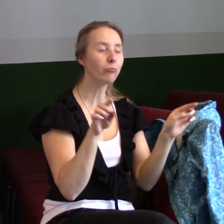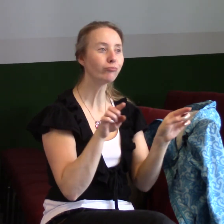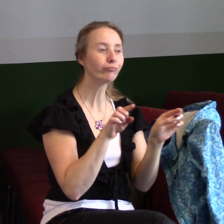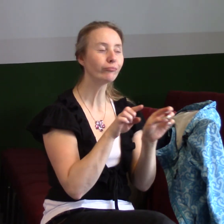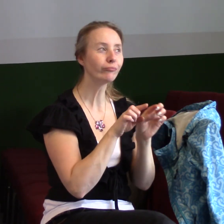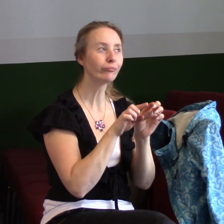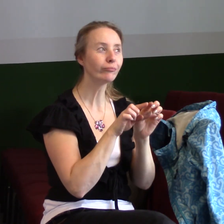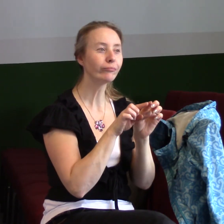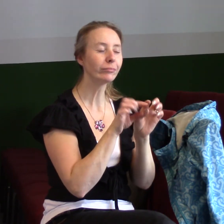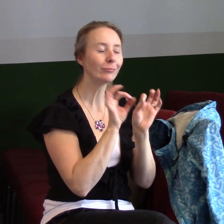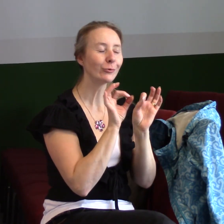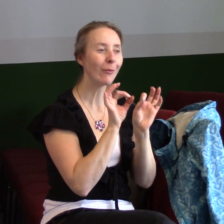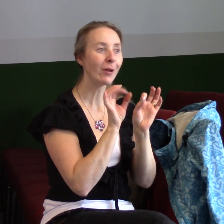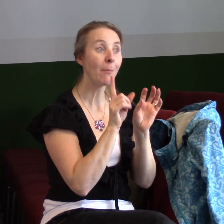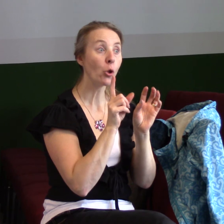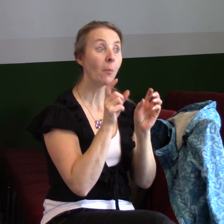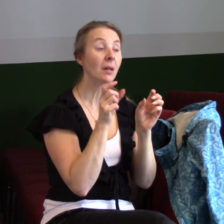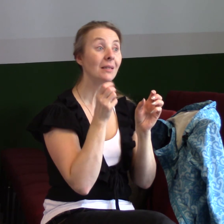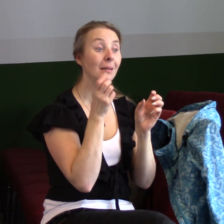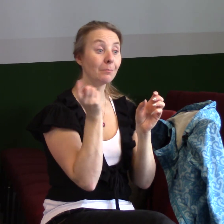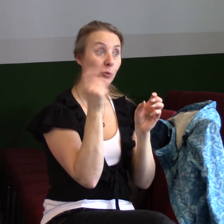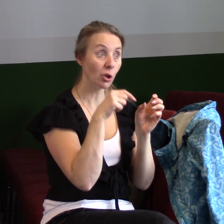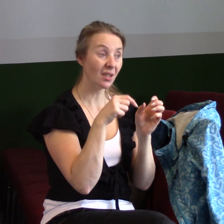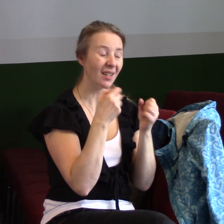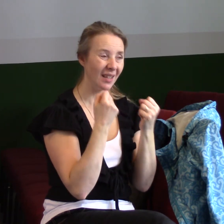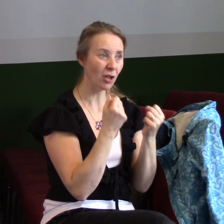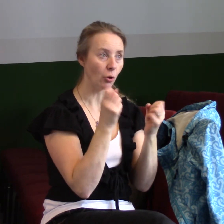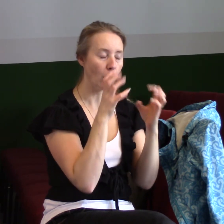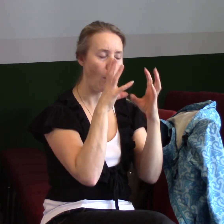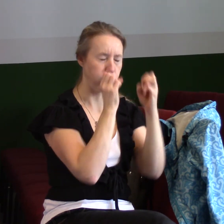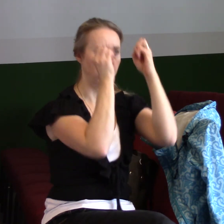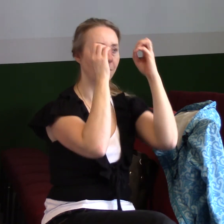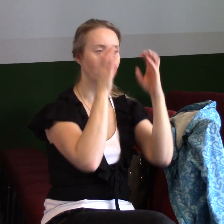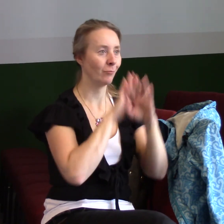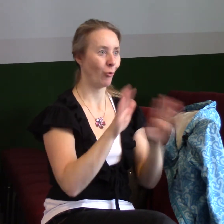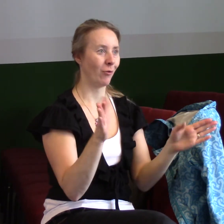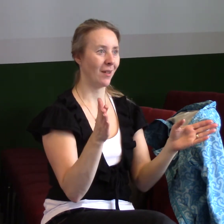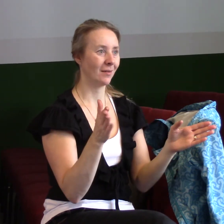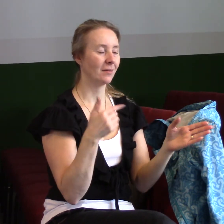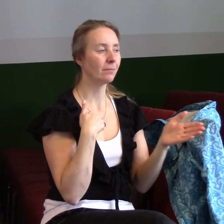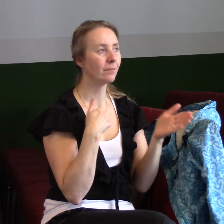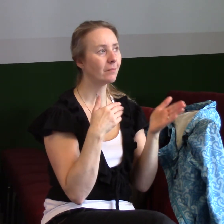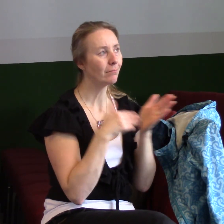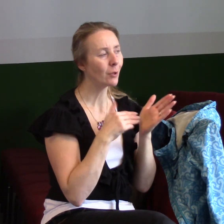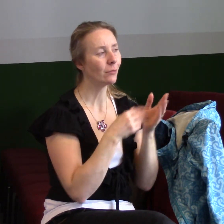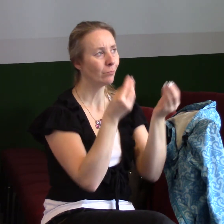tomu, že si říkáme, to je oblast Panej Žíši, kdy potřebuji, abys mě změnila. A tak se učíme, trénujeme